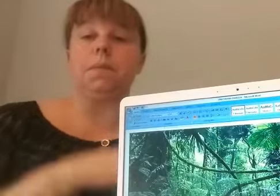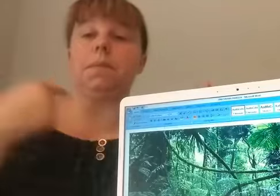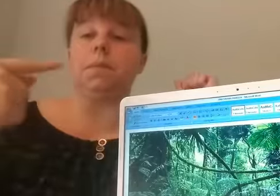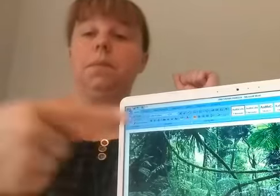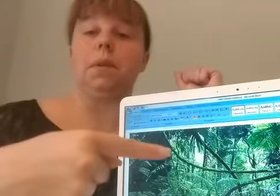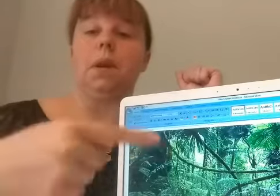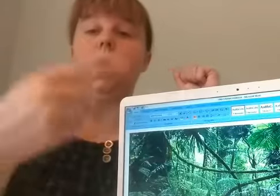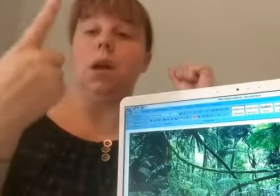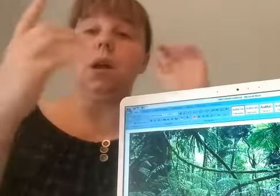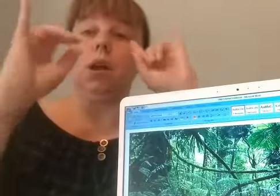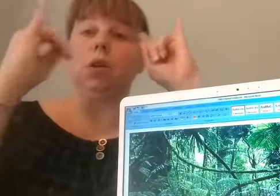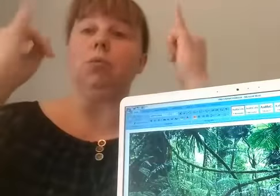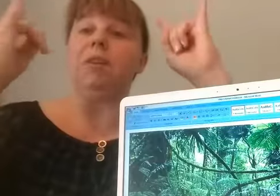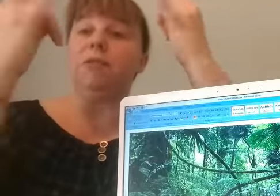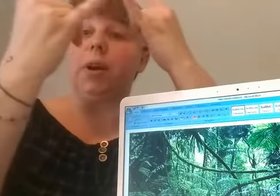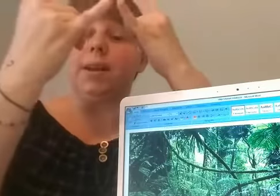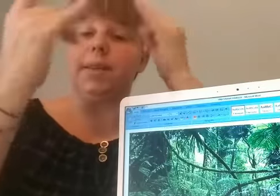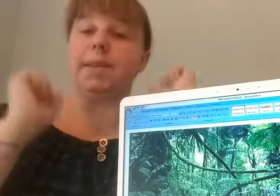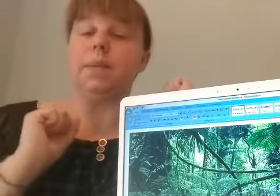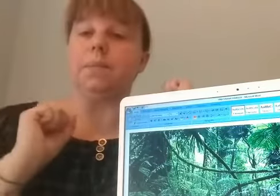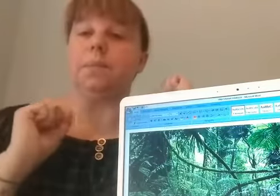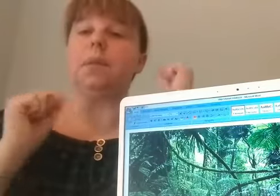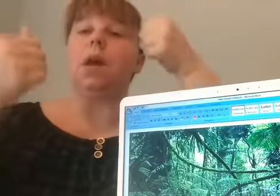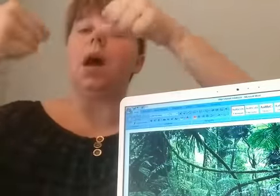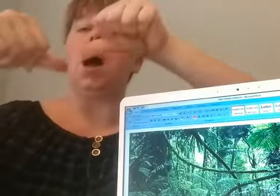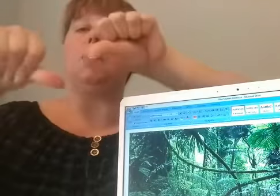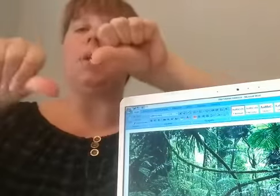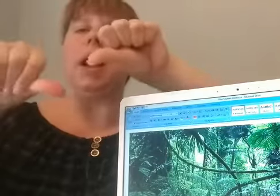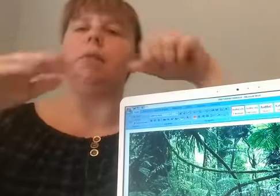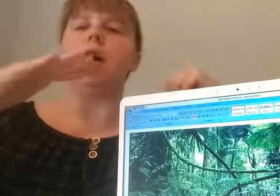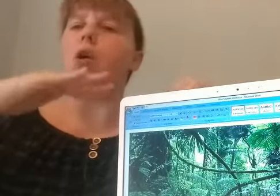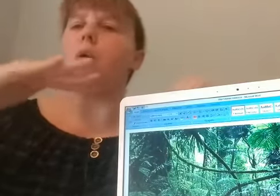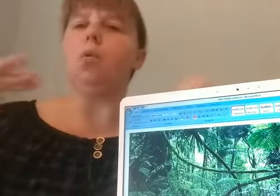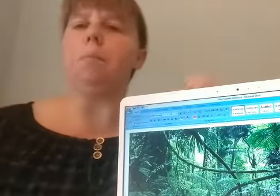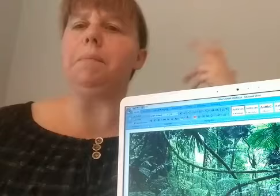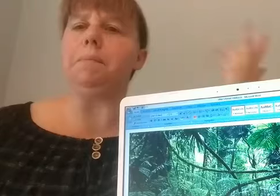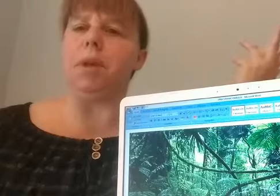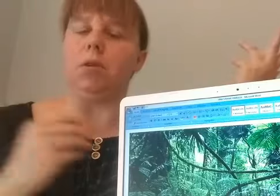In una foresta abitava un bambino.